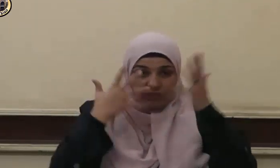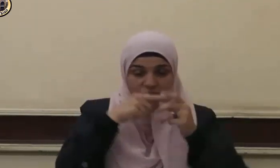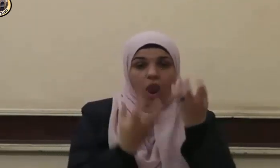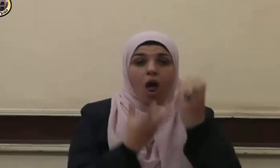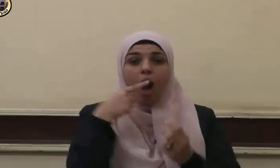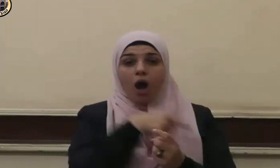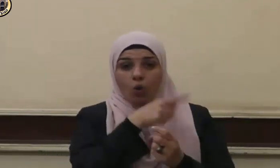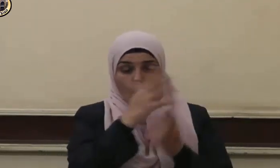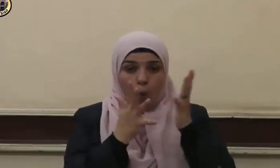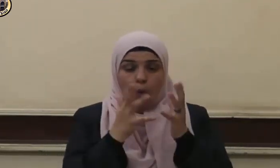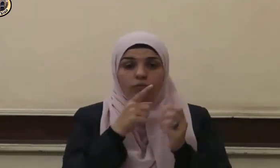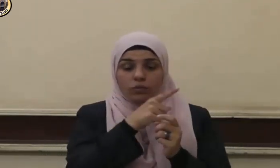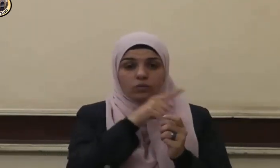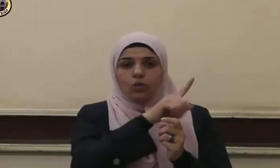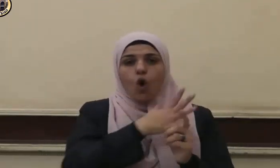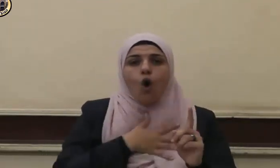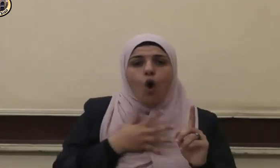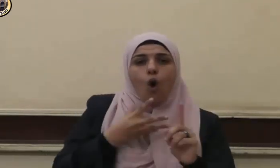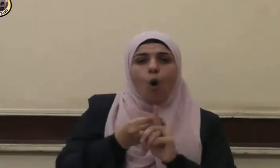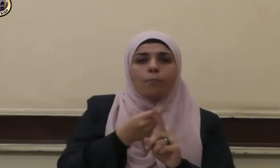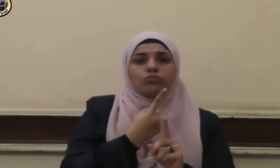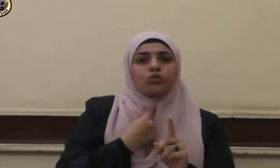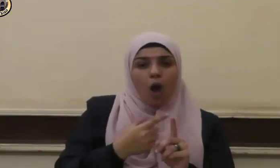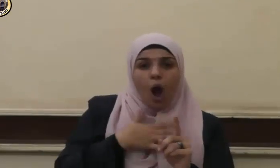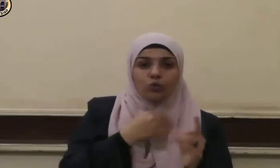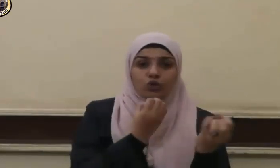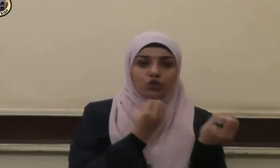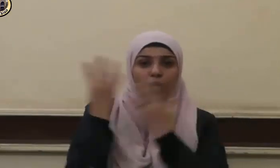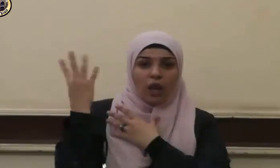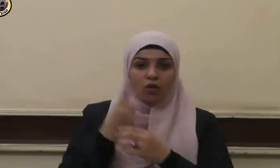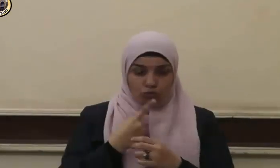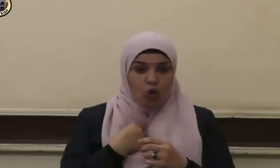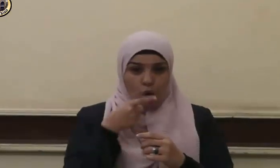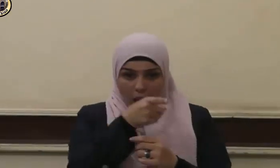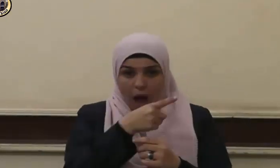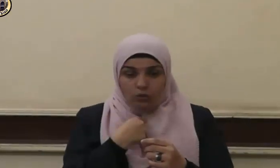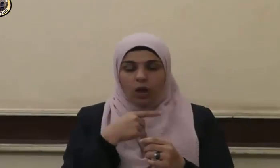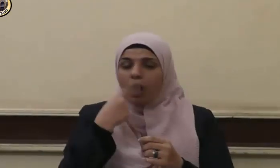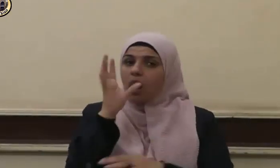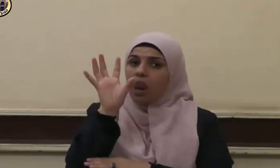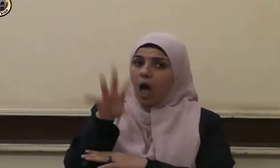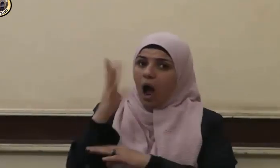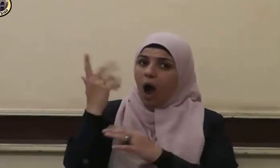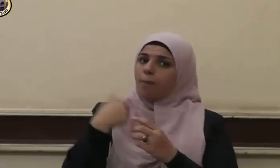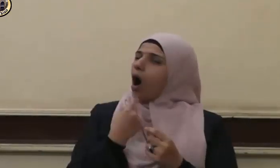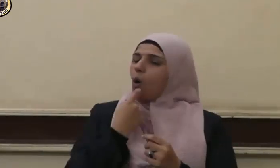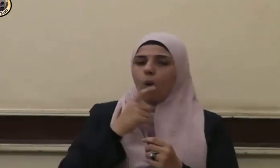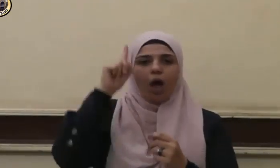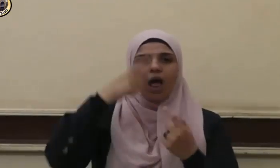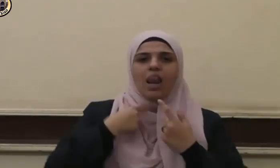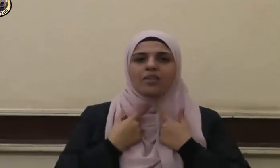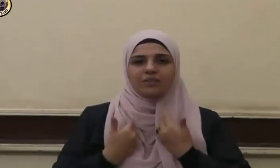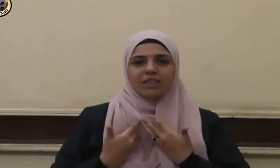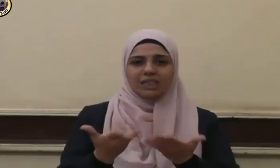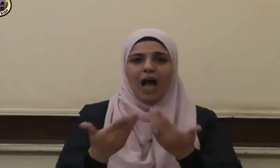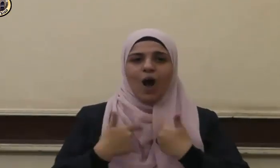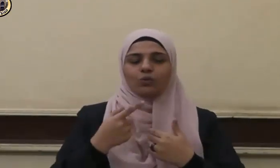من النار وتحب أن تدخل الجنة قال إي والله قال